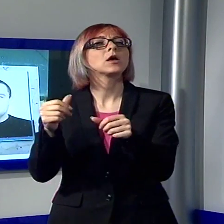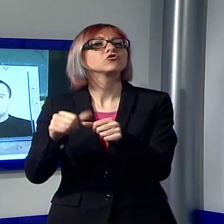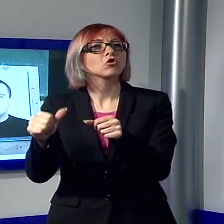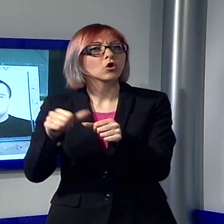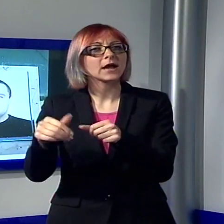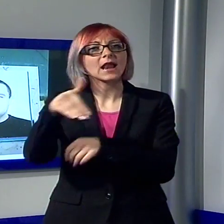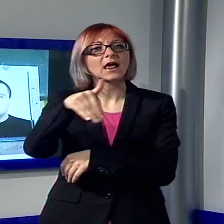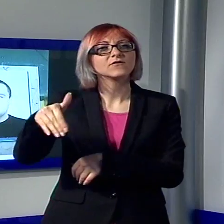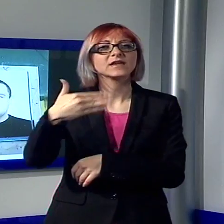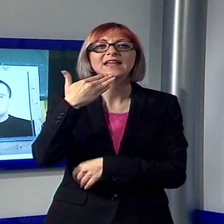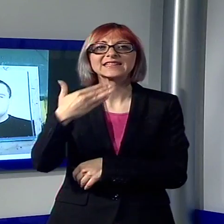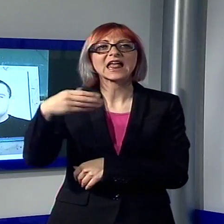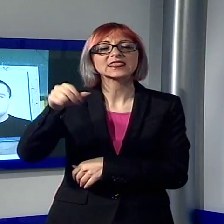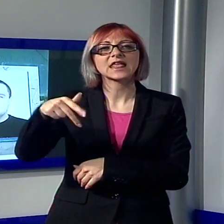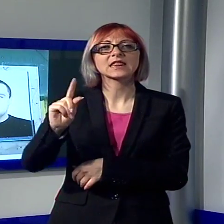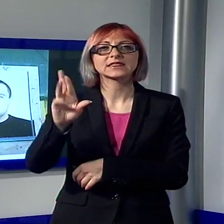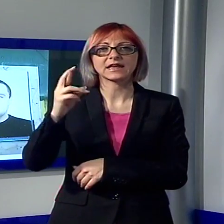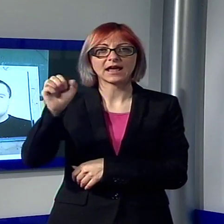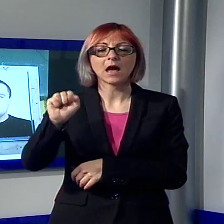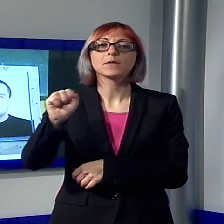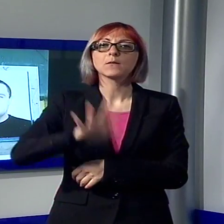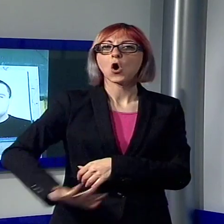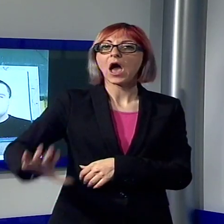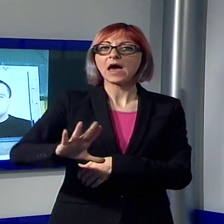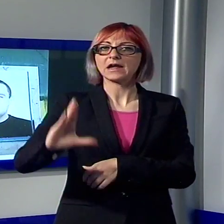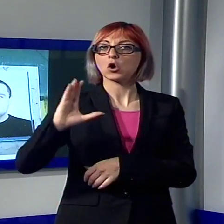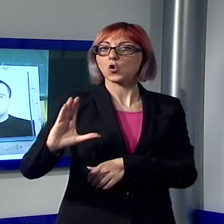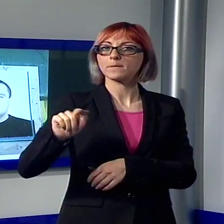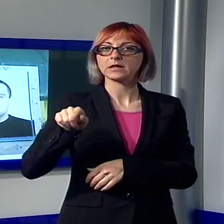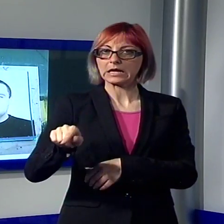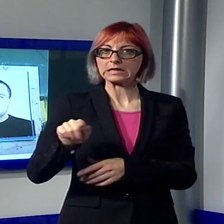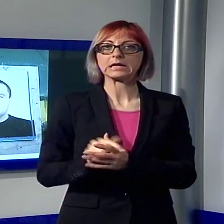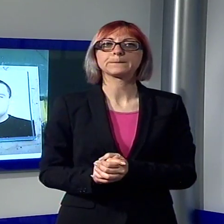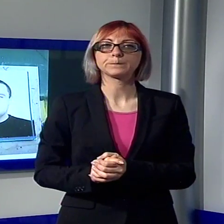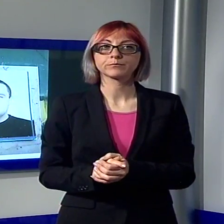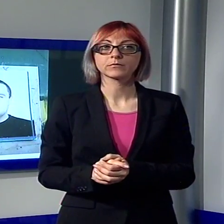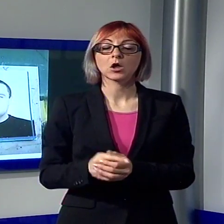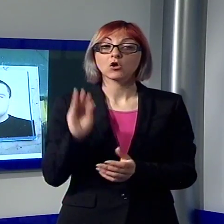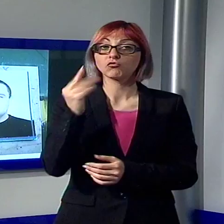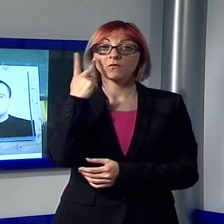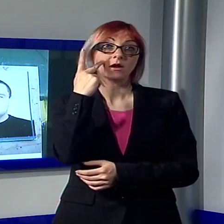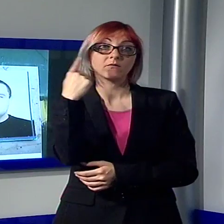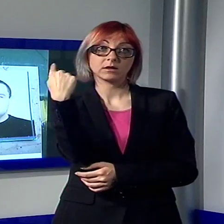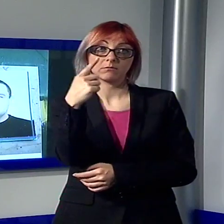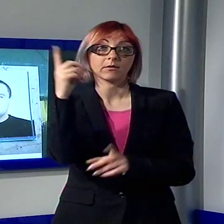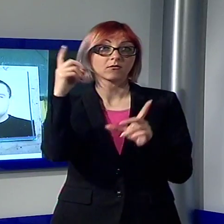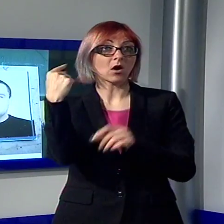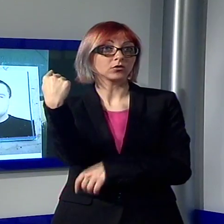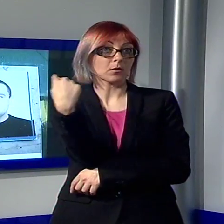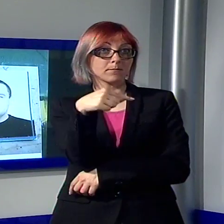via Sant'Andrea nel compitese. Questo giovane, vedete nella fotografia che è stata diffusa dal comune di Capandoli e